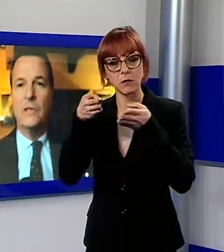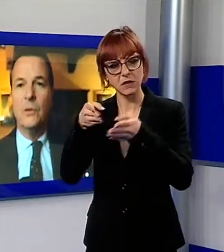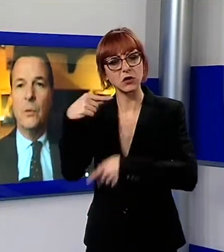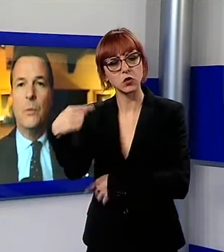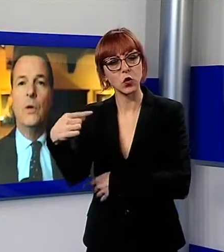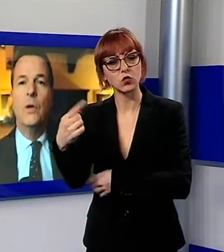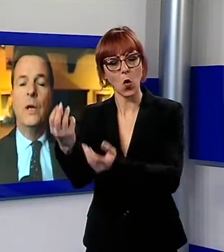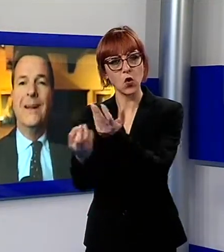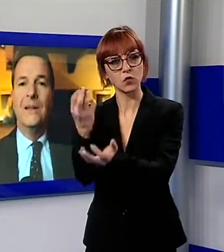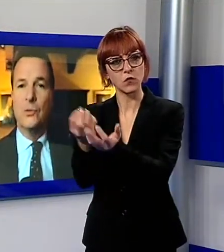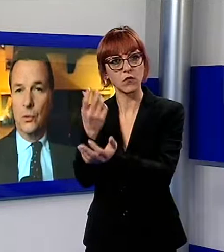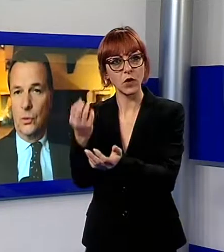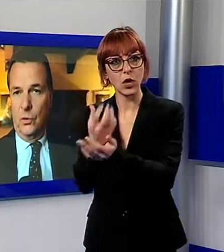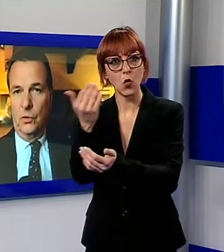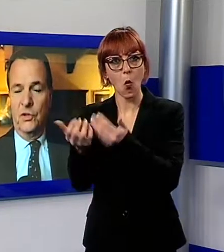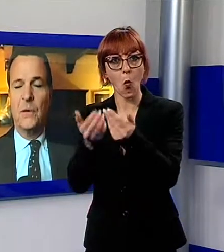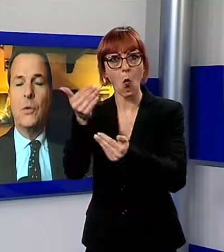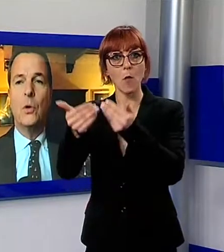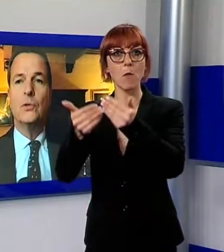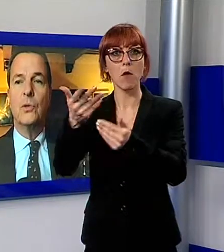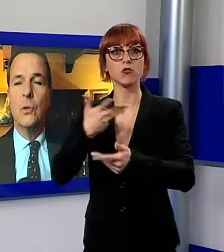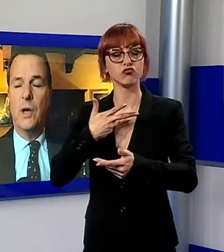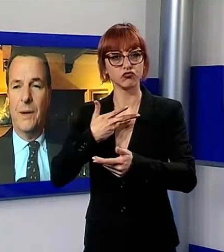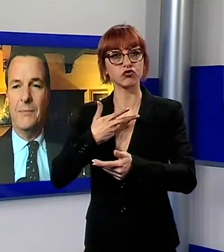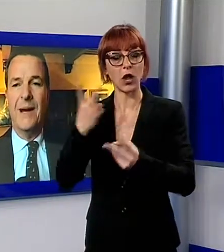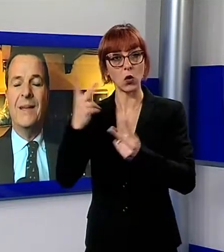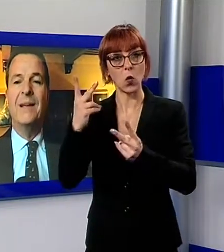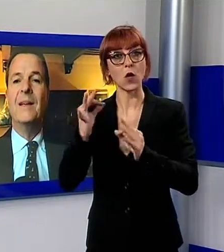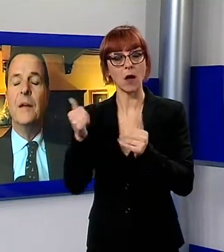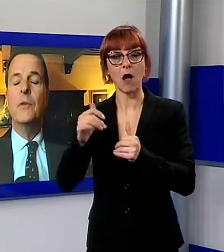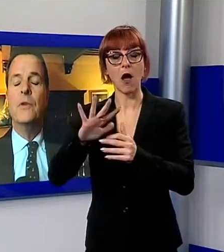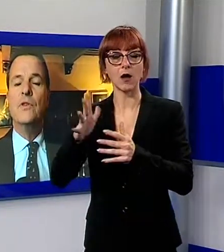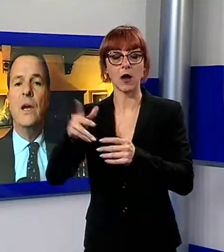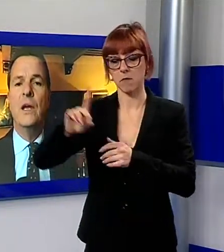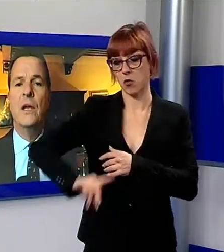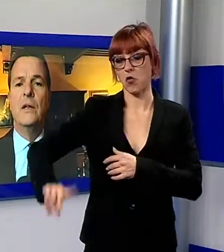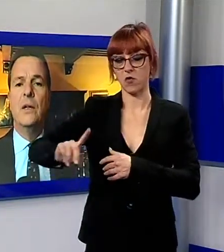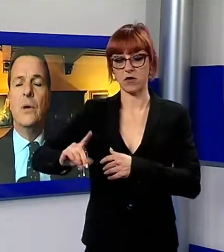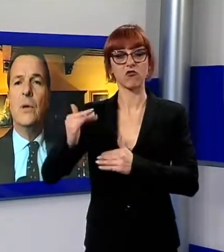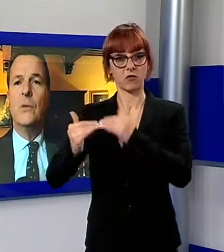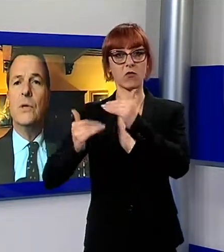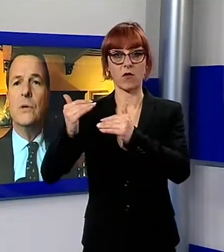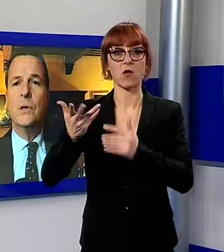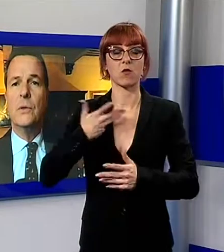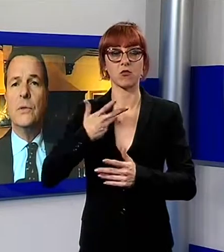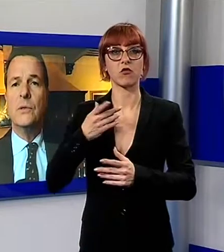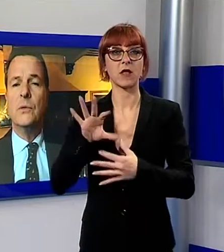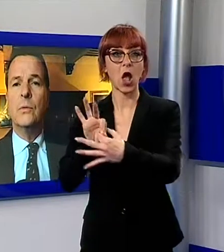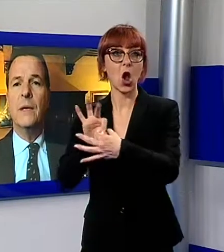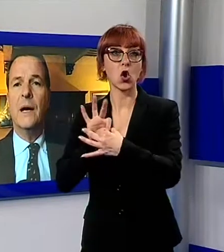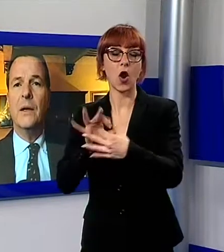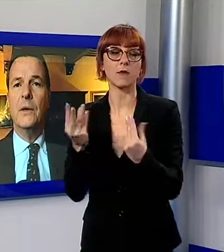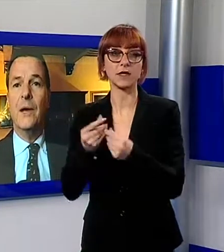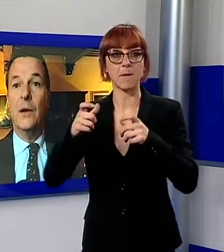in forte sviluppo nel tessuto nostro di Lucca ma anche dell'intera provincia di una collaborazione con un